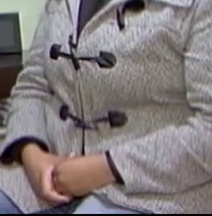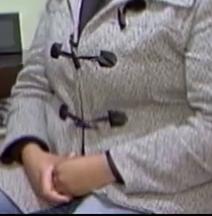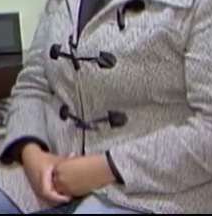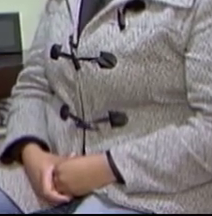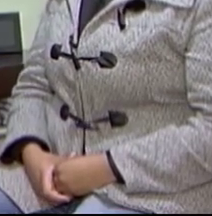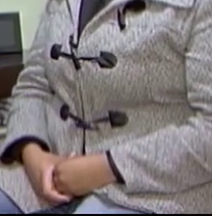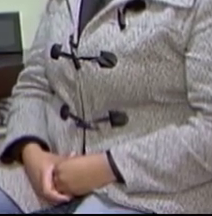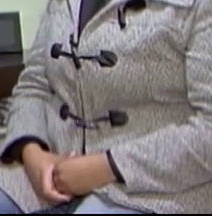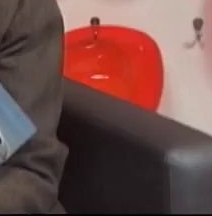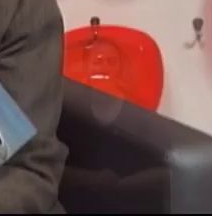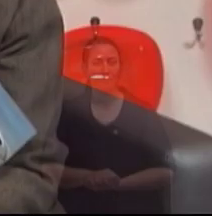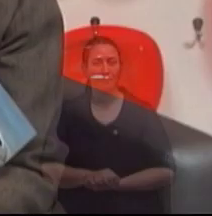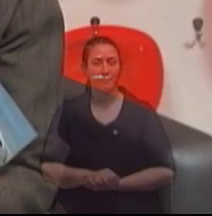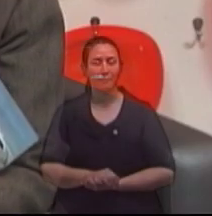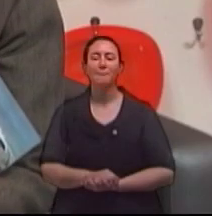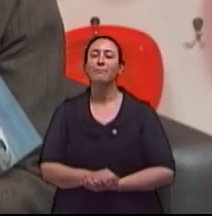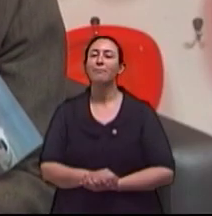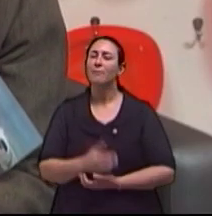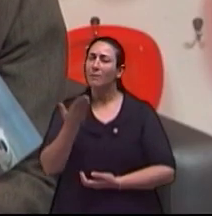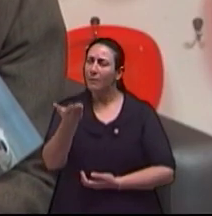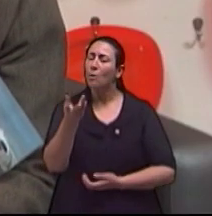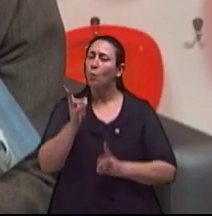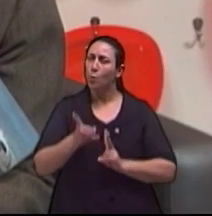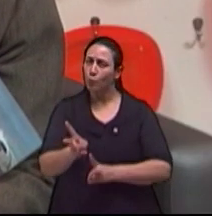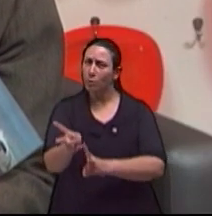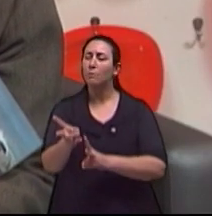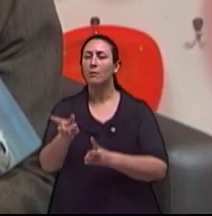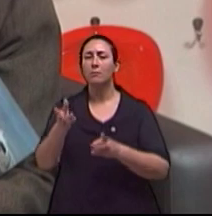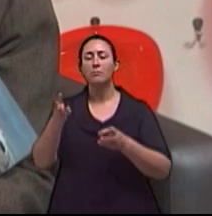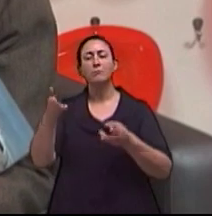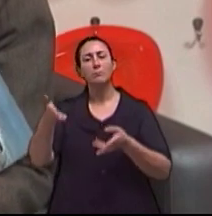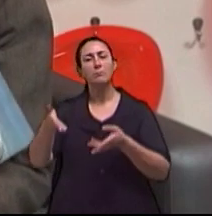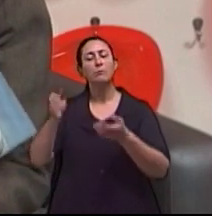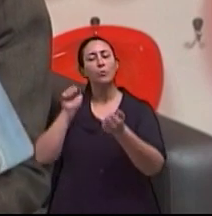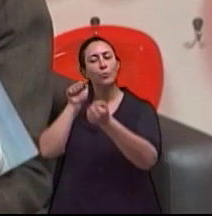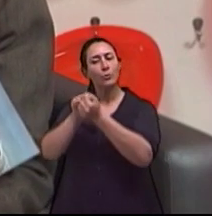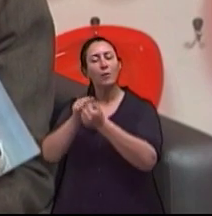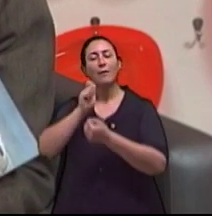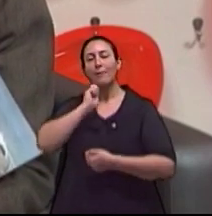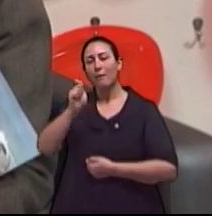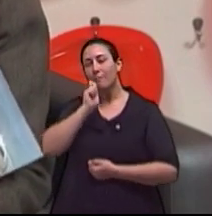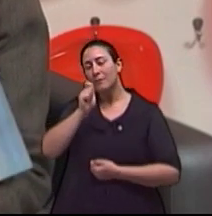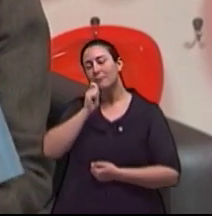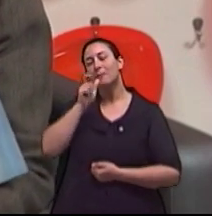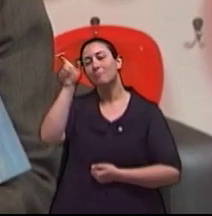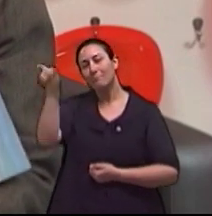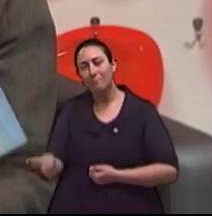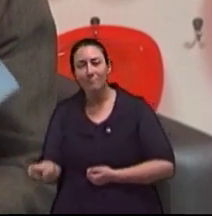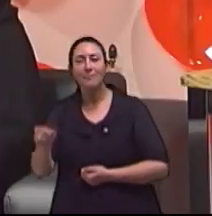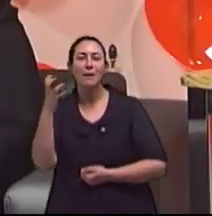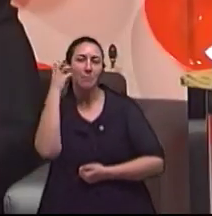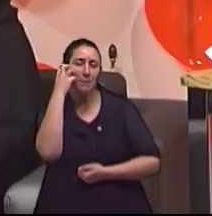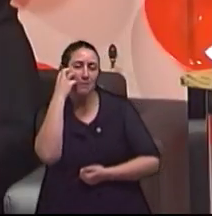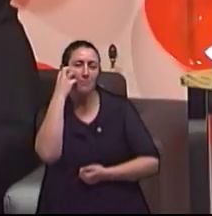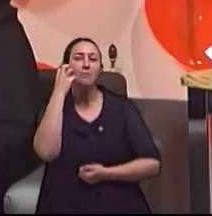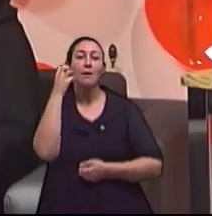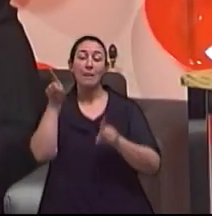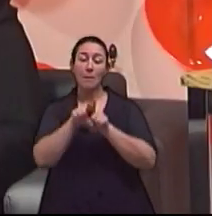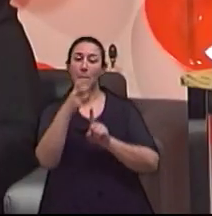profissional. E nós continuamos aqui no estúdio com a nossa entrevista, com a Patrícia e a Cris nos auxiliando.